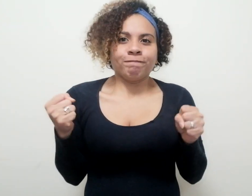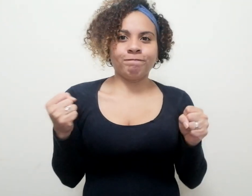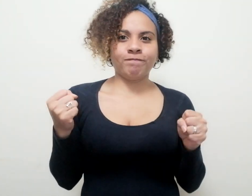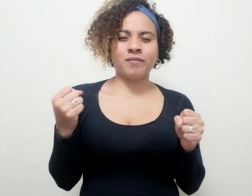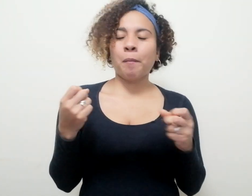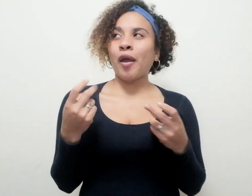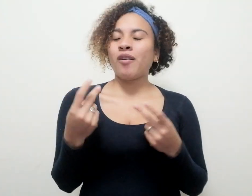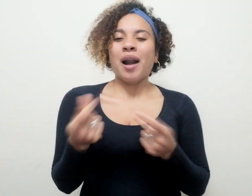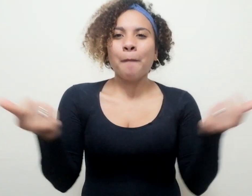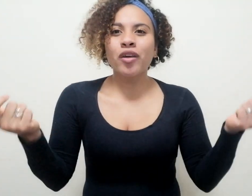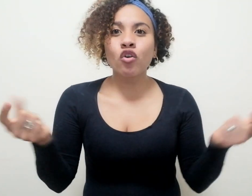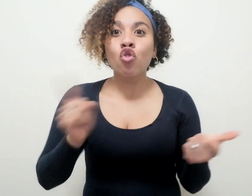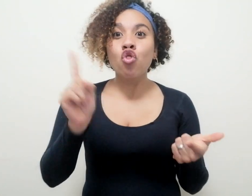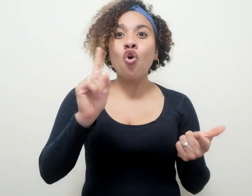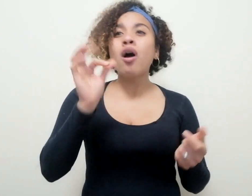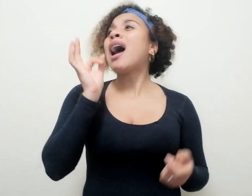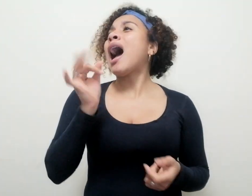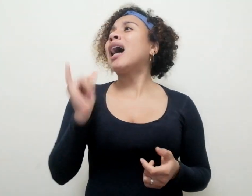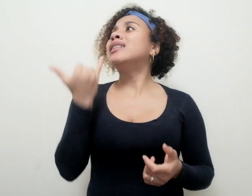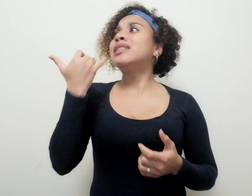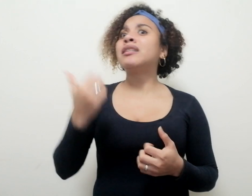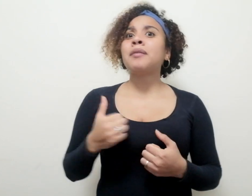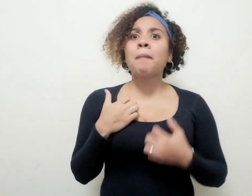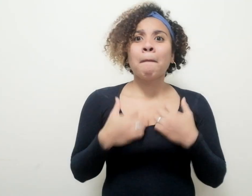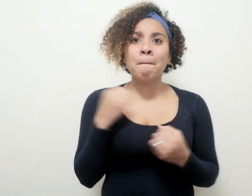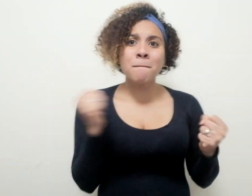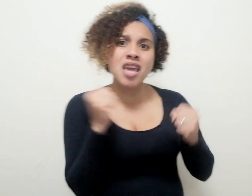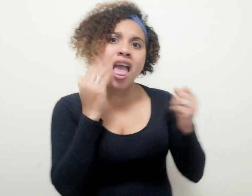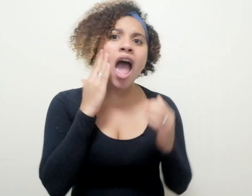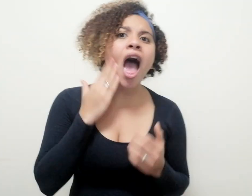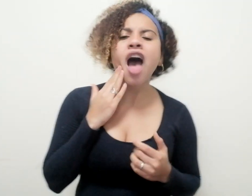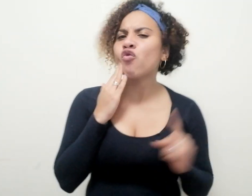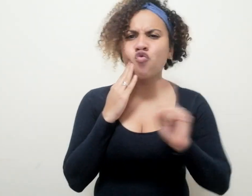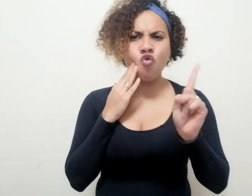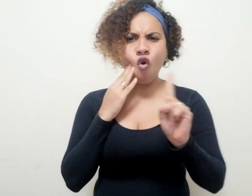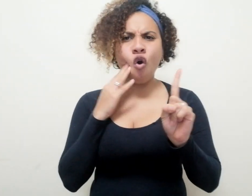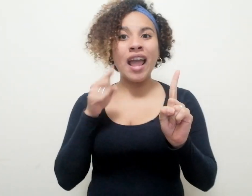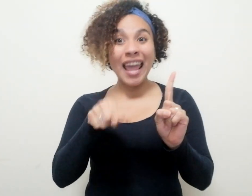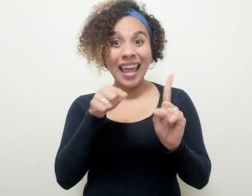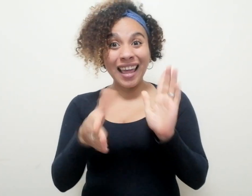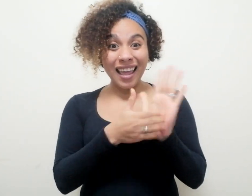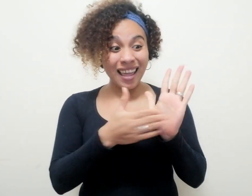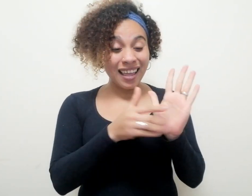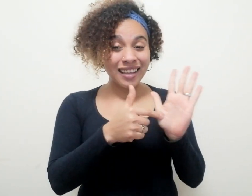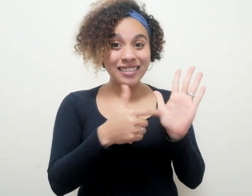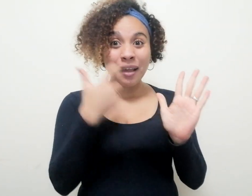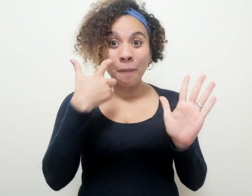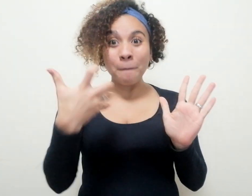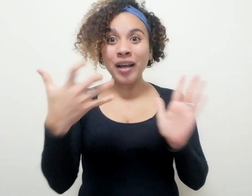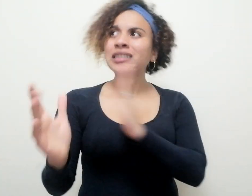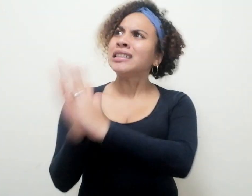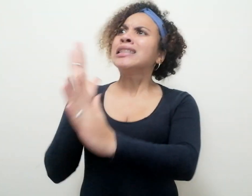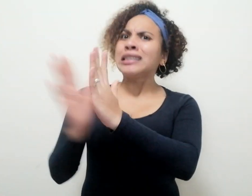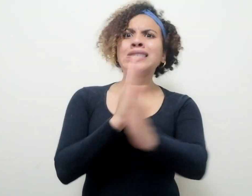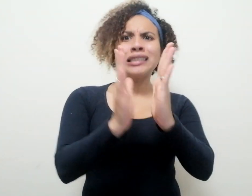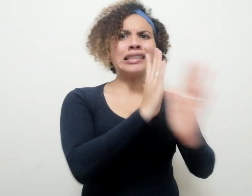no la reacción habitual del pánico, sino la evidencia de que sobre esa excesiva información se está